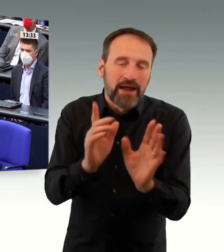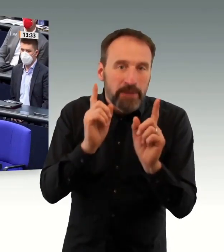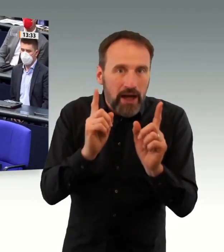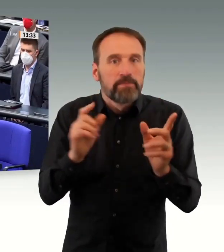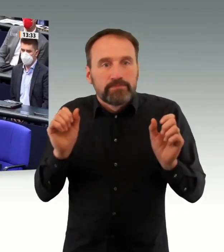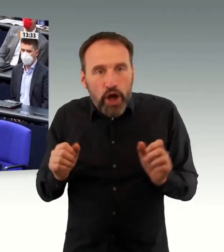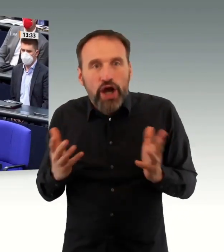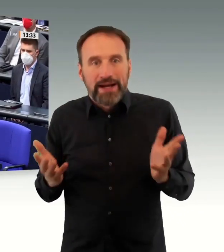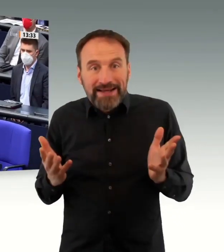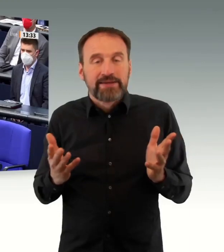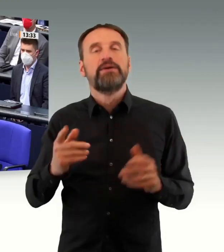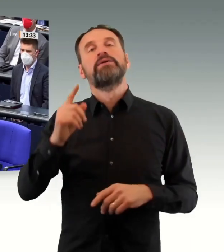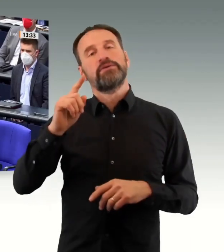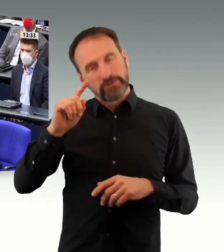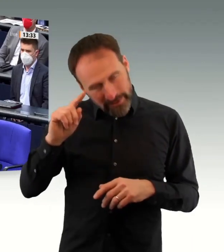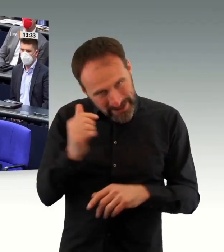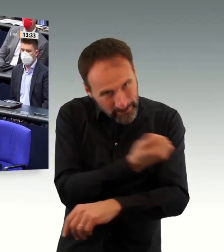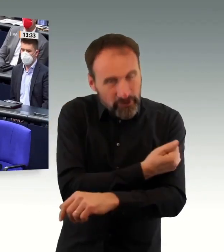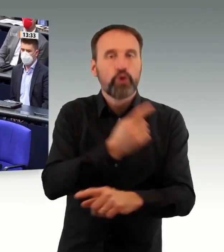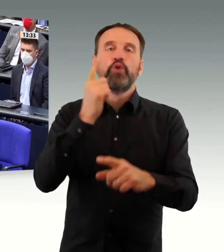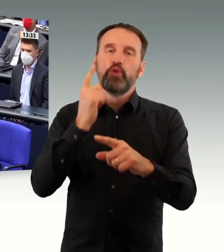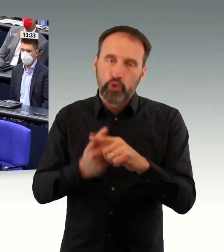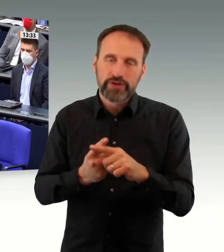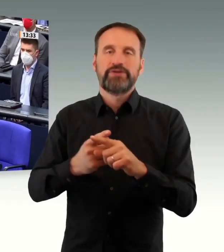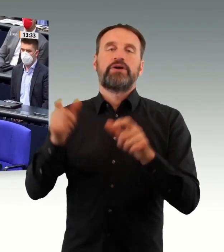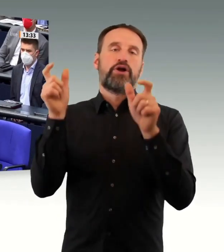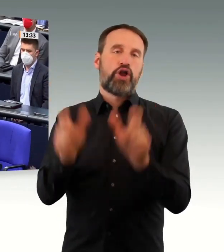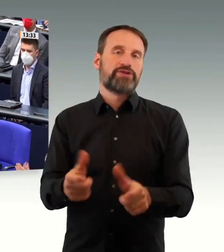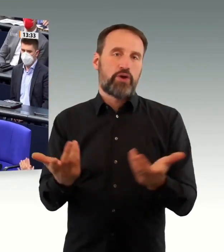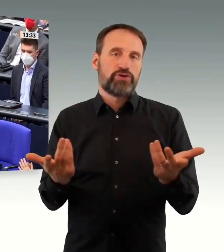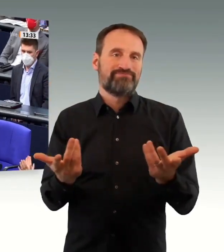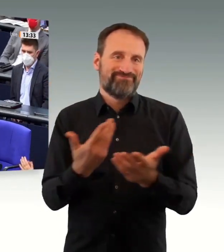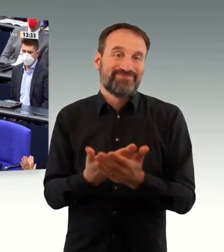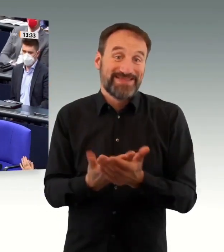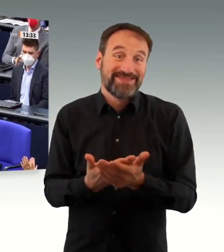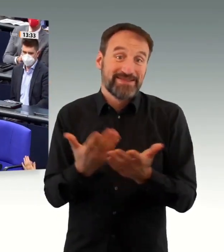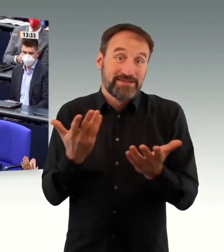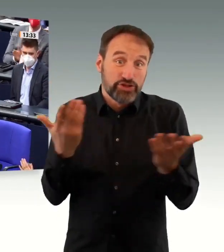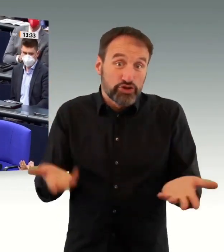wenn wir an der Brücke angekommen sind. Und zwar mit dem Parlament, wir alle gemeinsam. Und nicht jetzt.